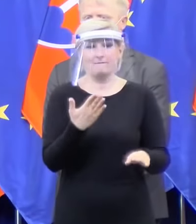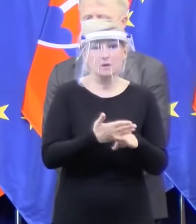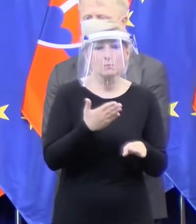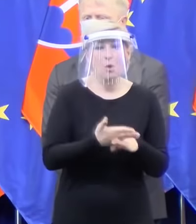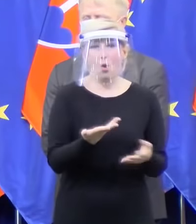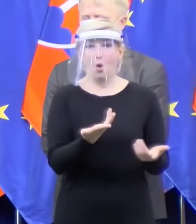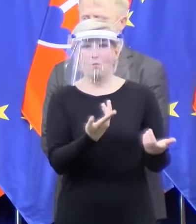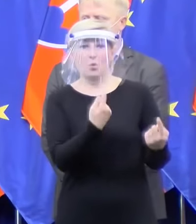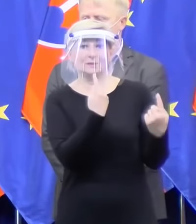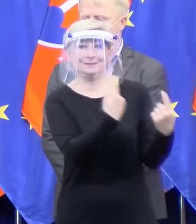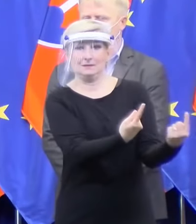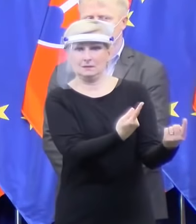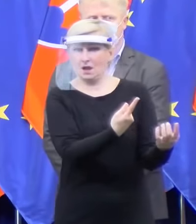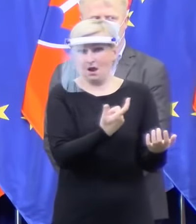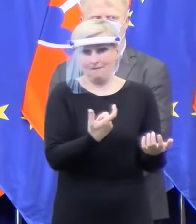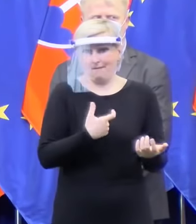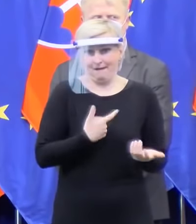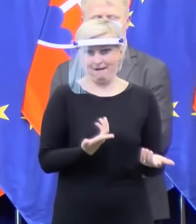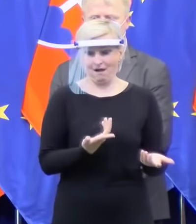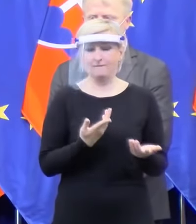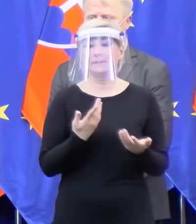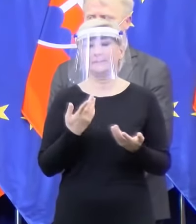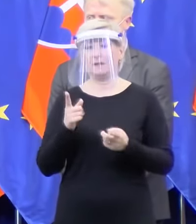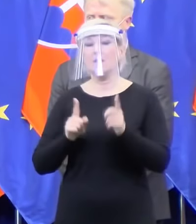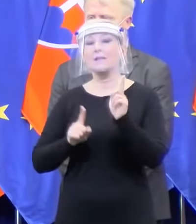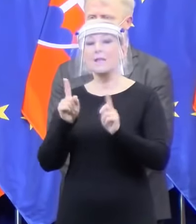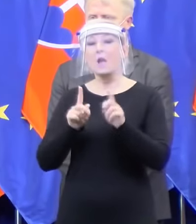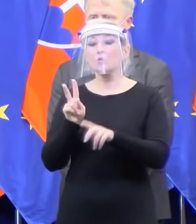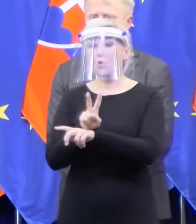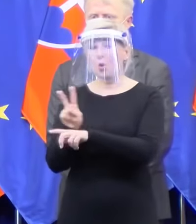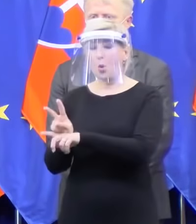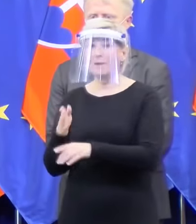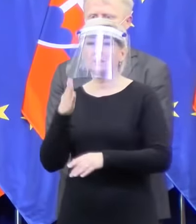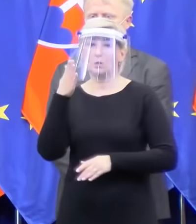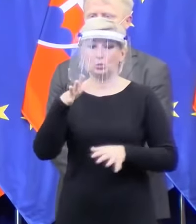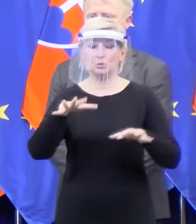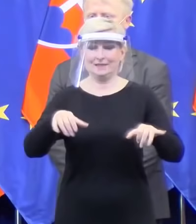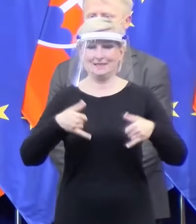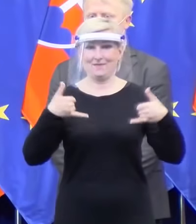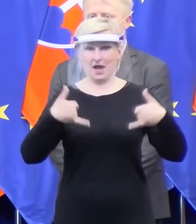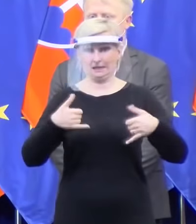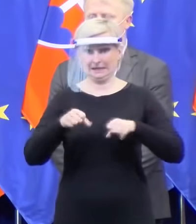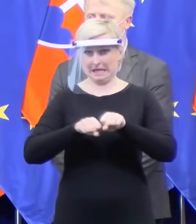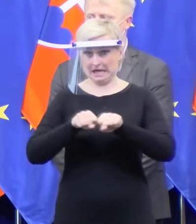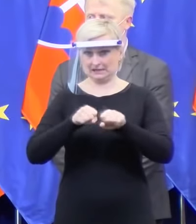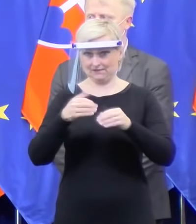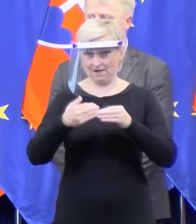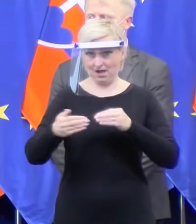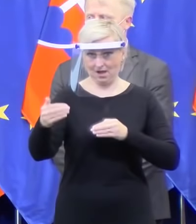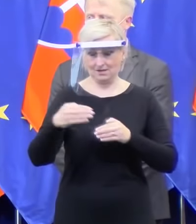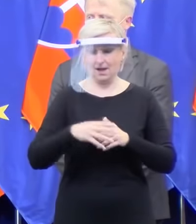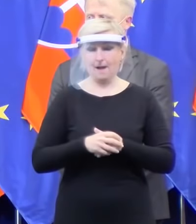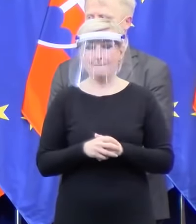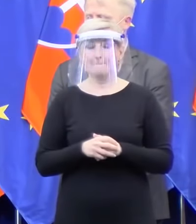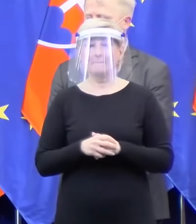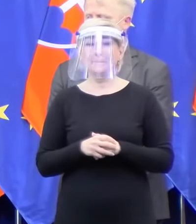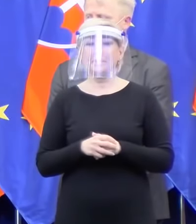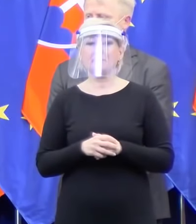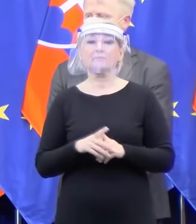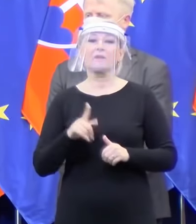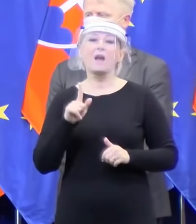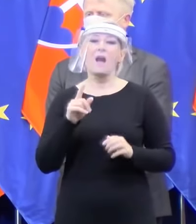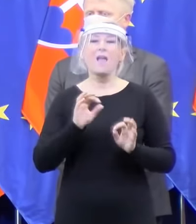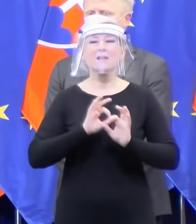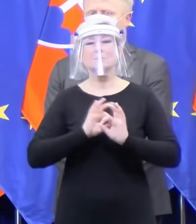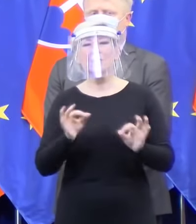týchto opatrení už schválime teraz na tejto vláde, ale myslím si, správne